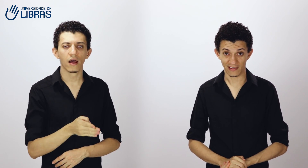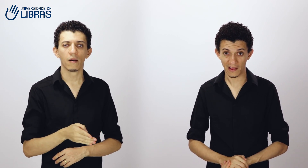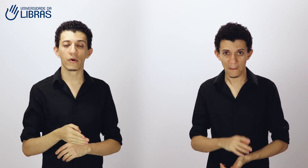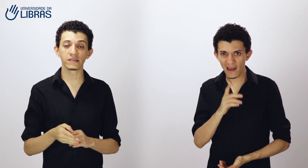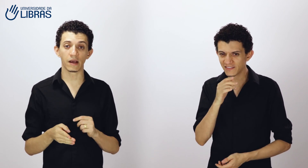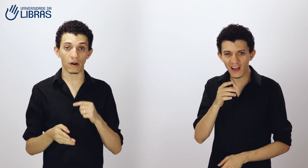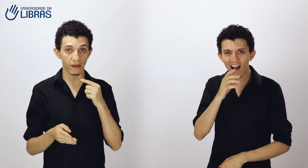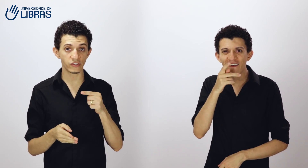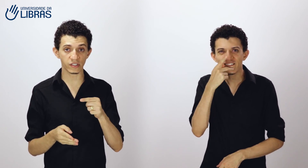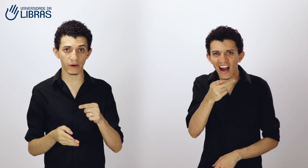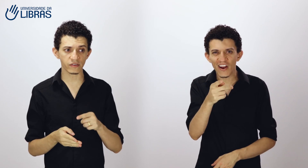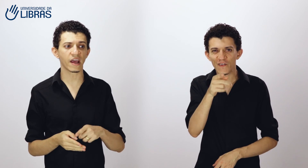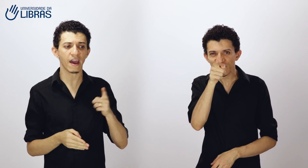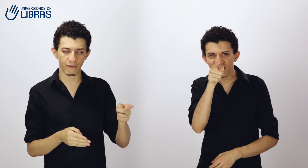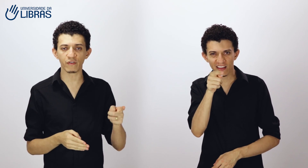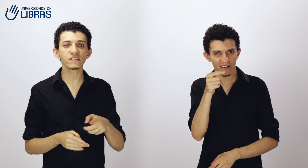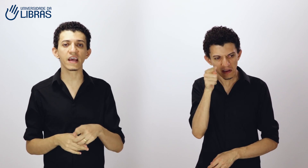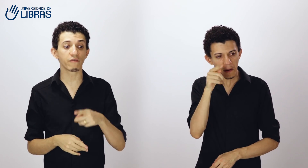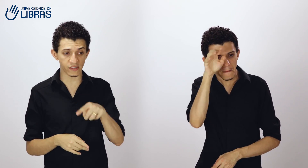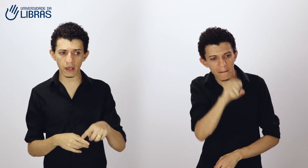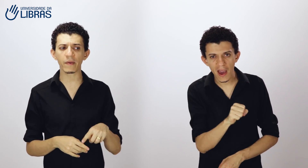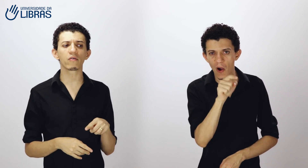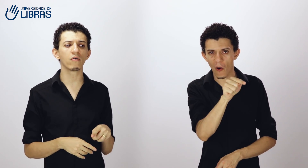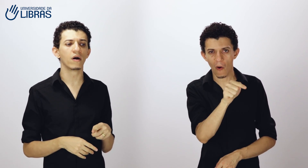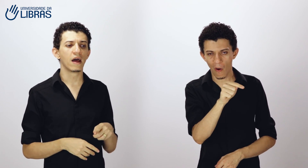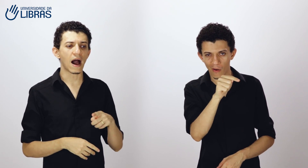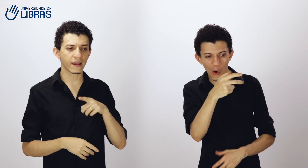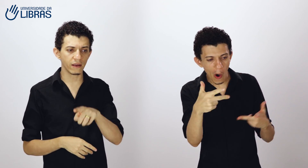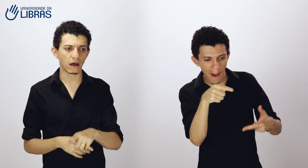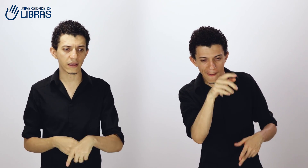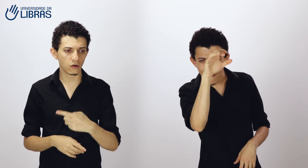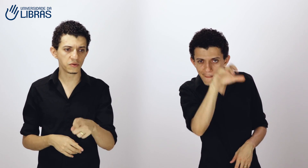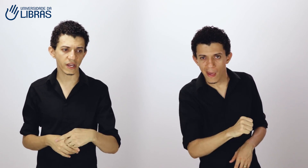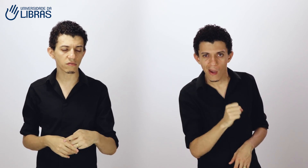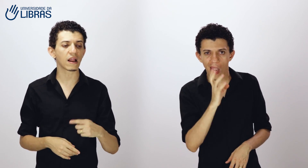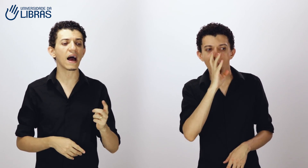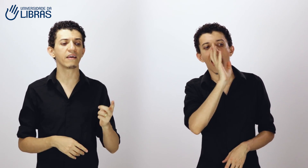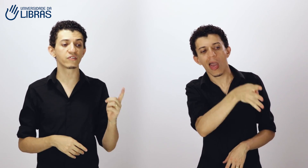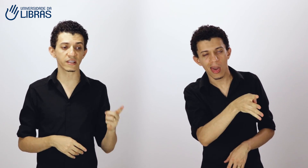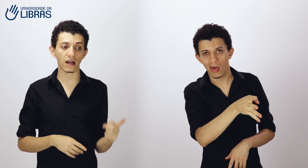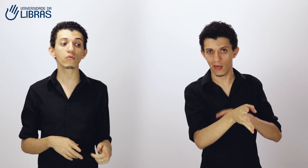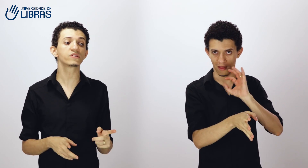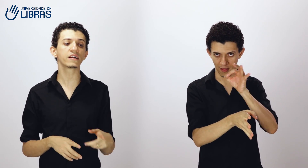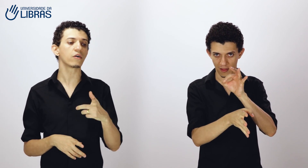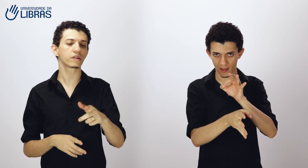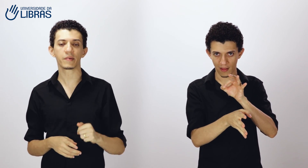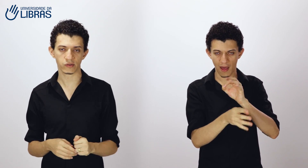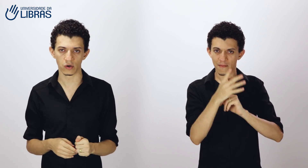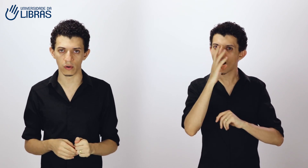Por exemplo, alguém disse para você, é, foi você. Você que pegou aquele objeto lá e você está acusando a outra pessoa.